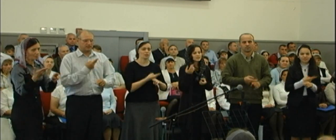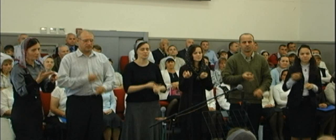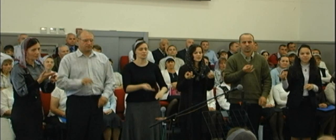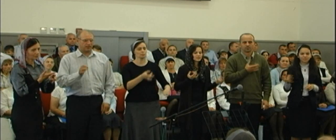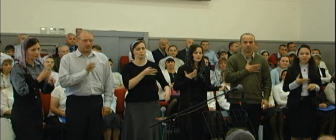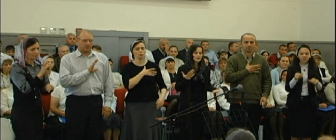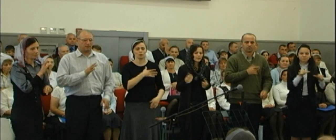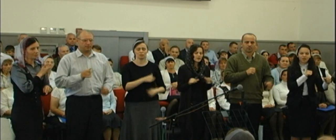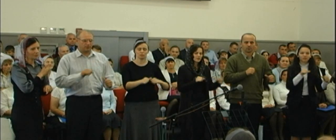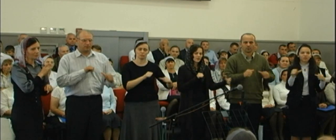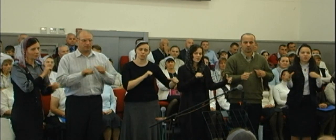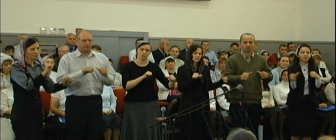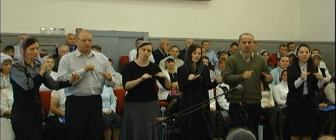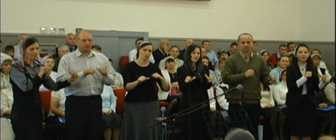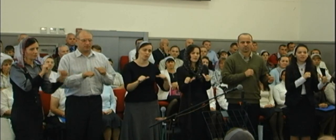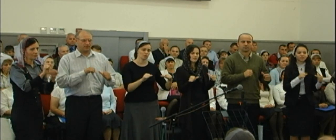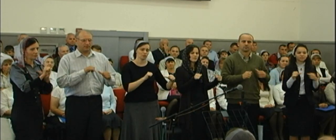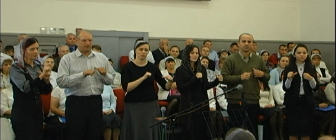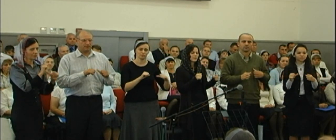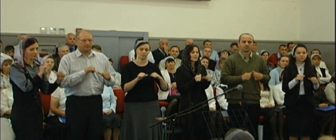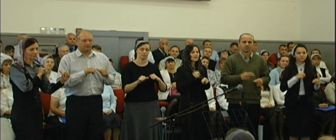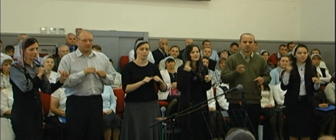Беспятная порока